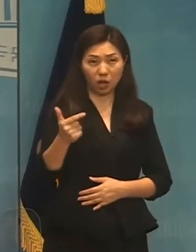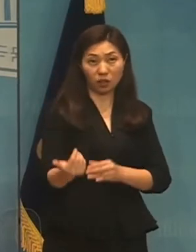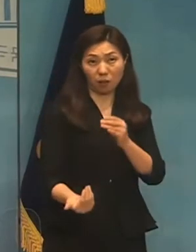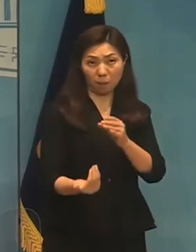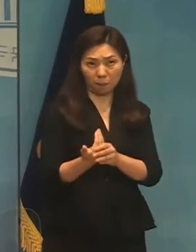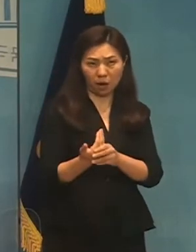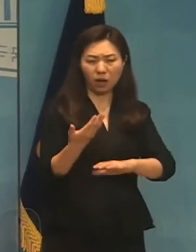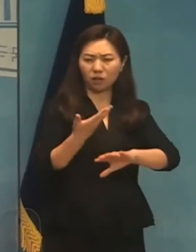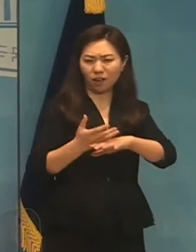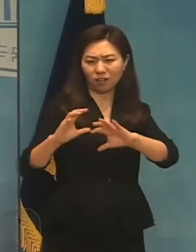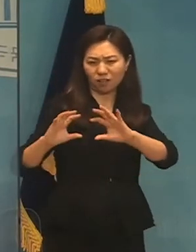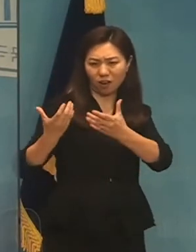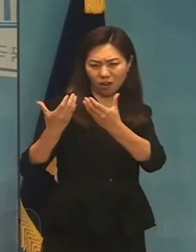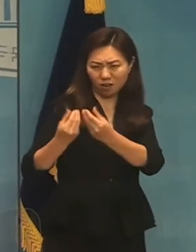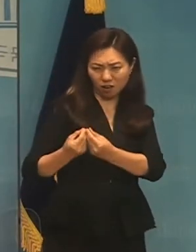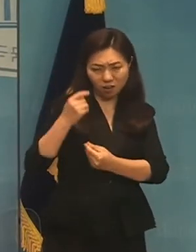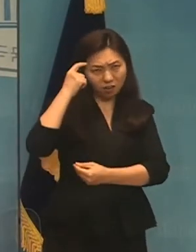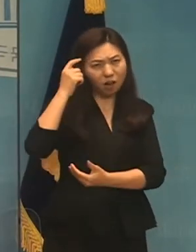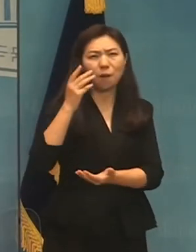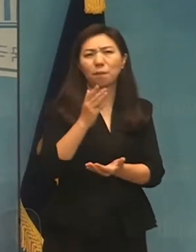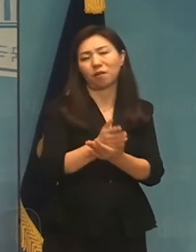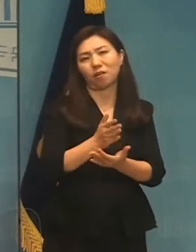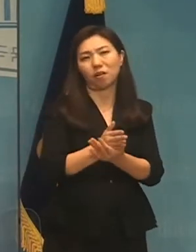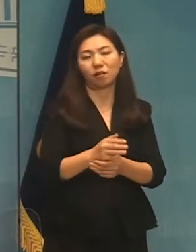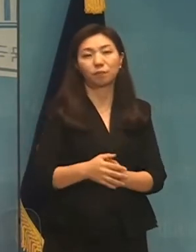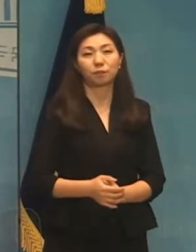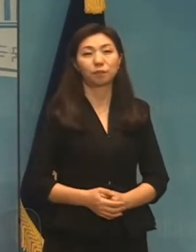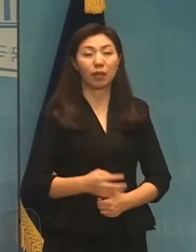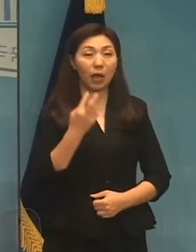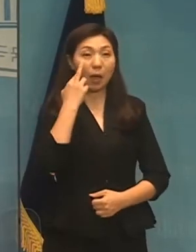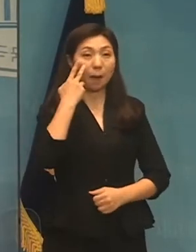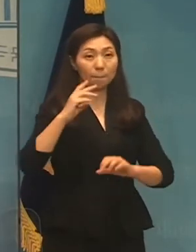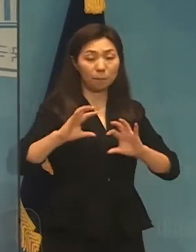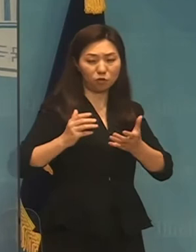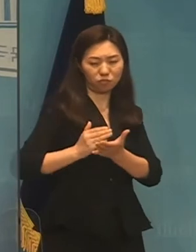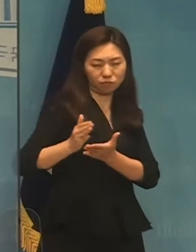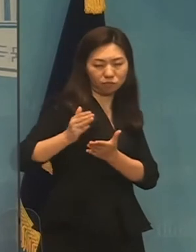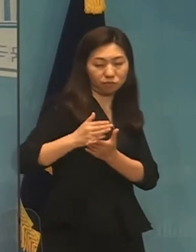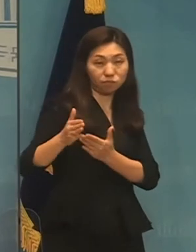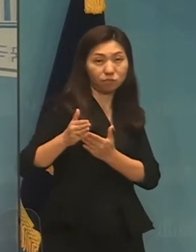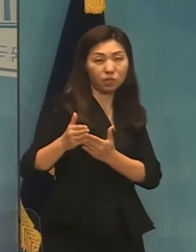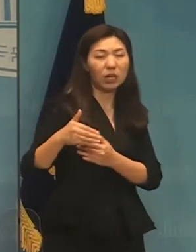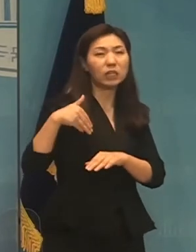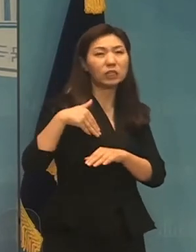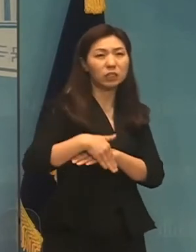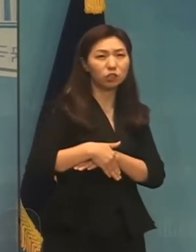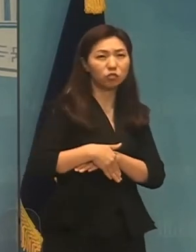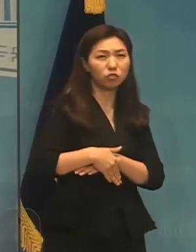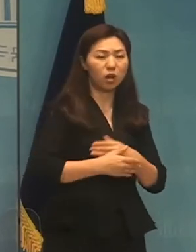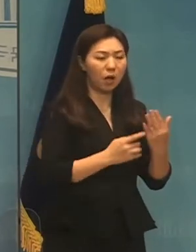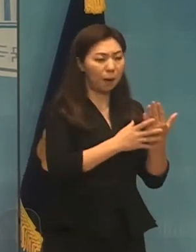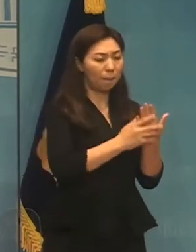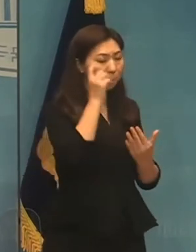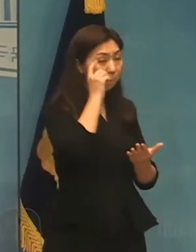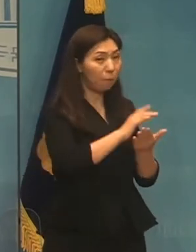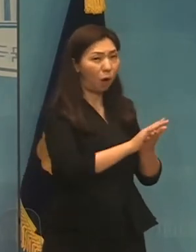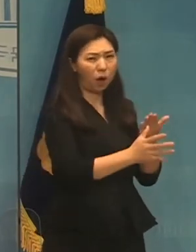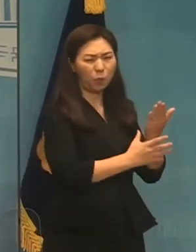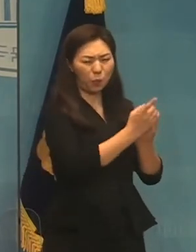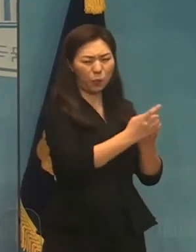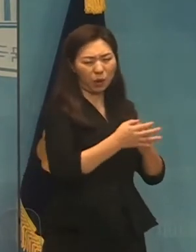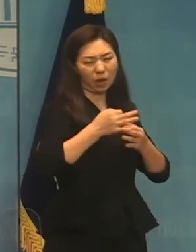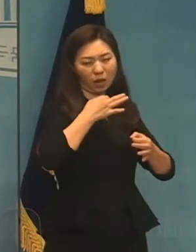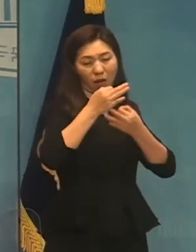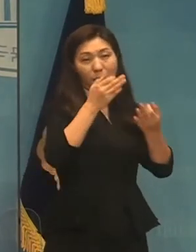넘어가면 안 됩니다. 미국을 배축하면서 대책 없는 평화통일만 부딪는 것이 아니라